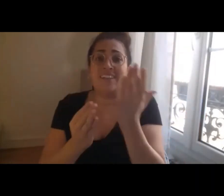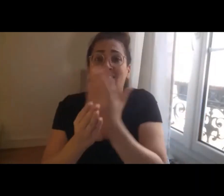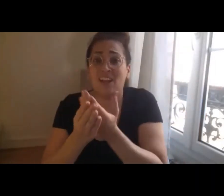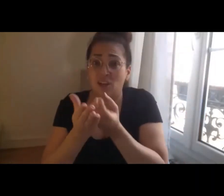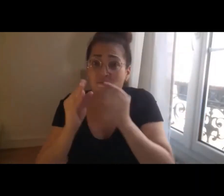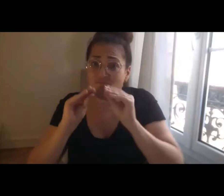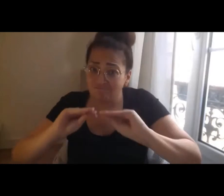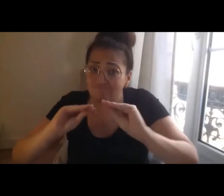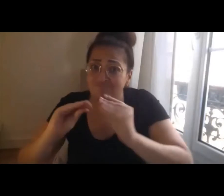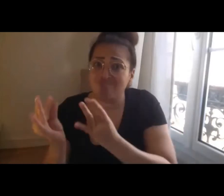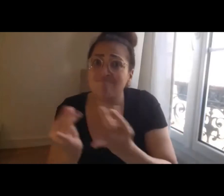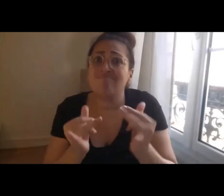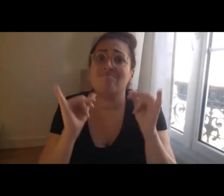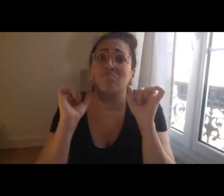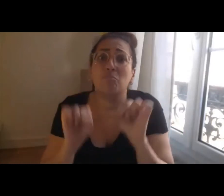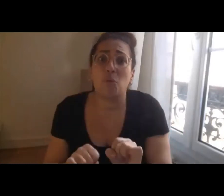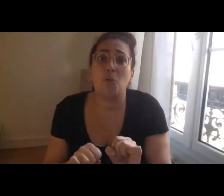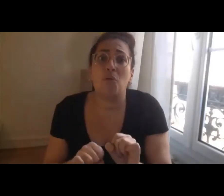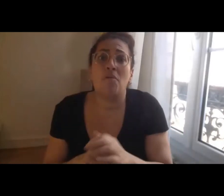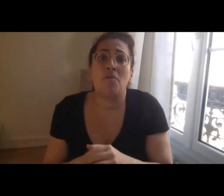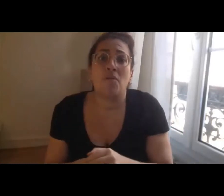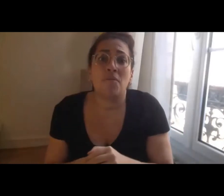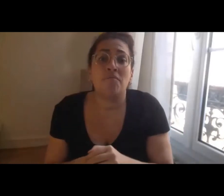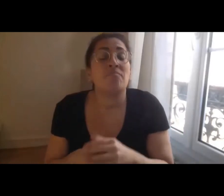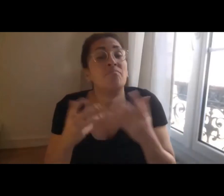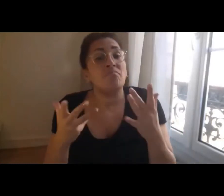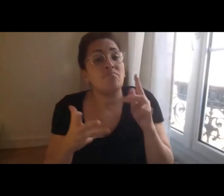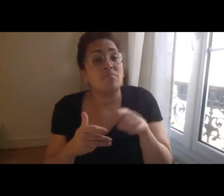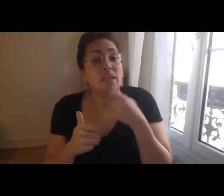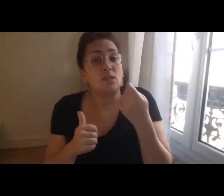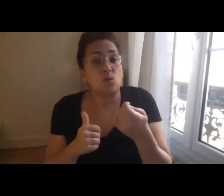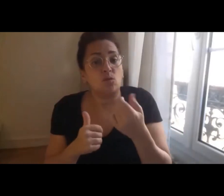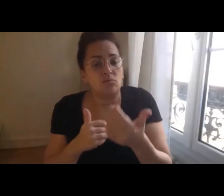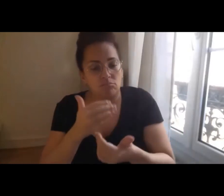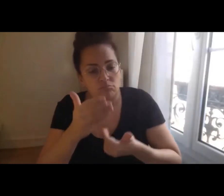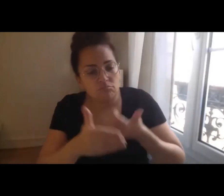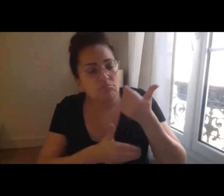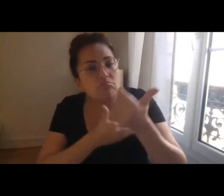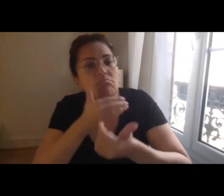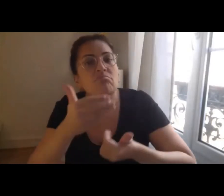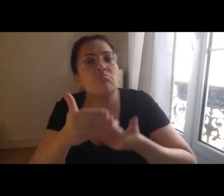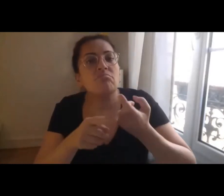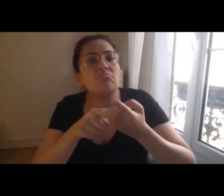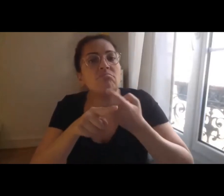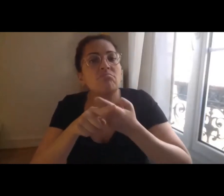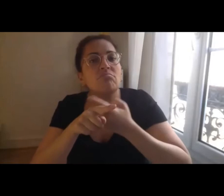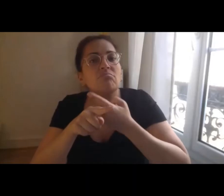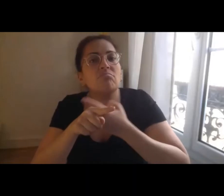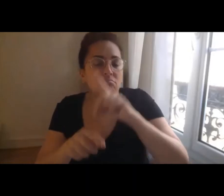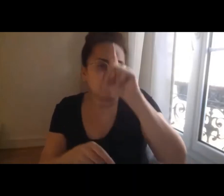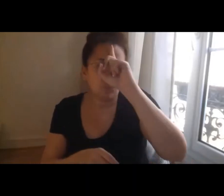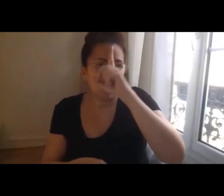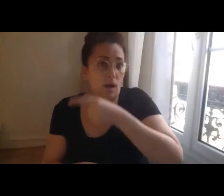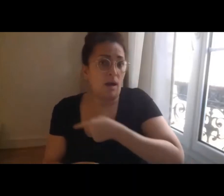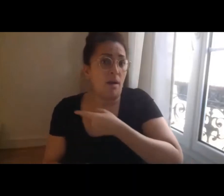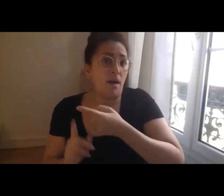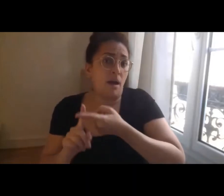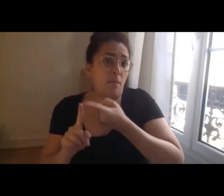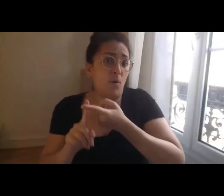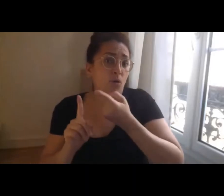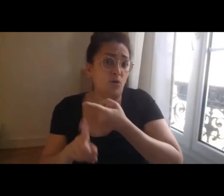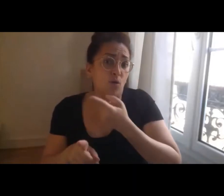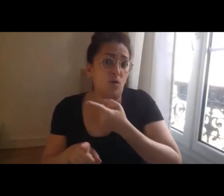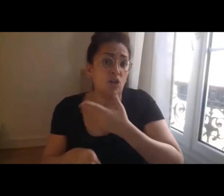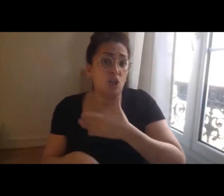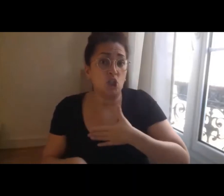c'est une démarche sur laquelle nous progressons et qui nous est chère, qu'elle repose sur la participation des